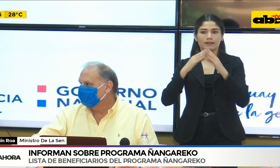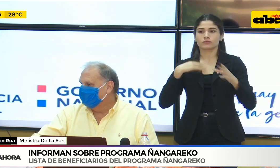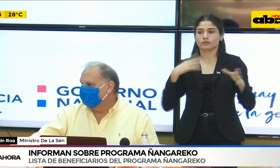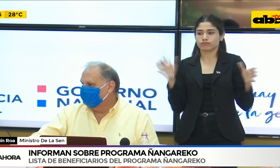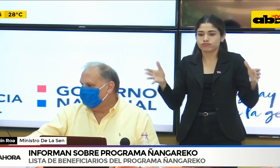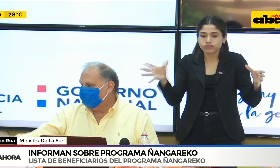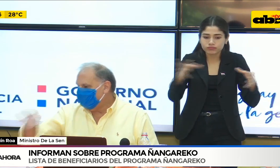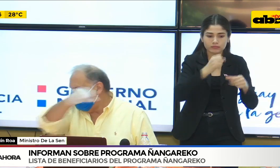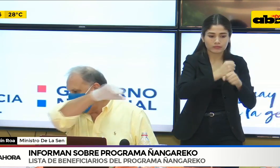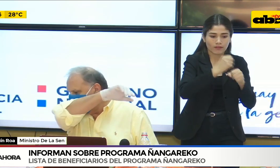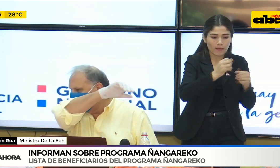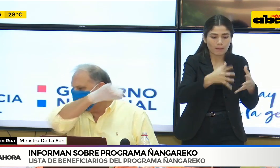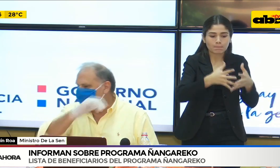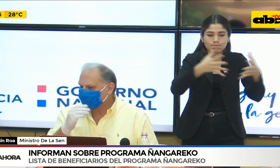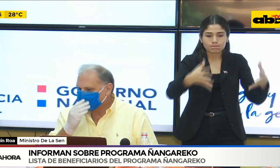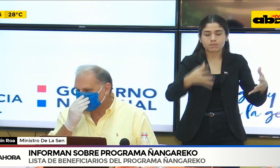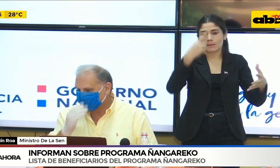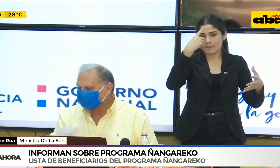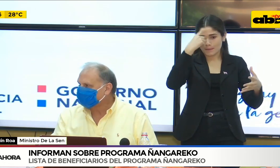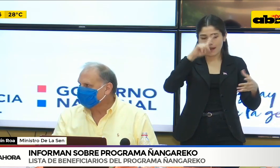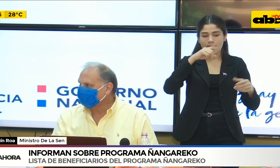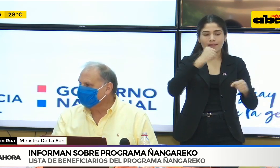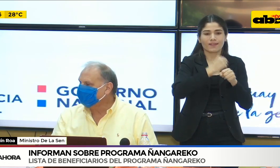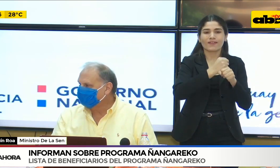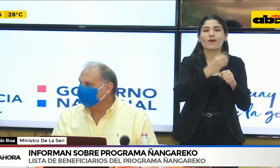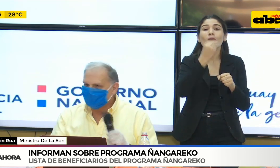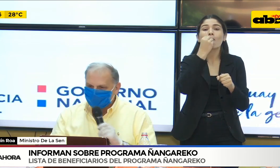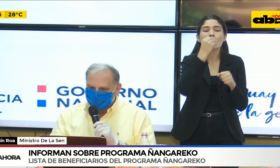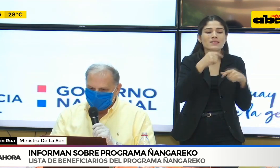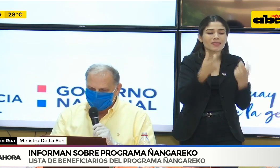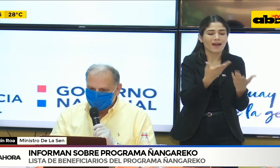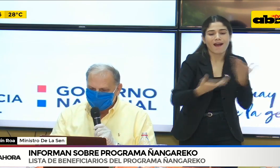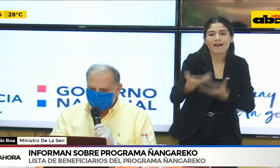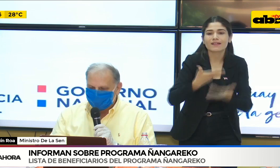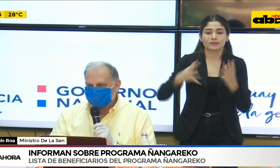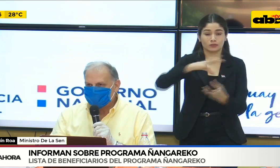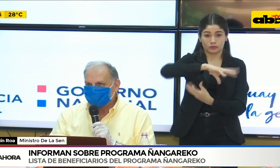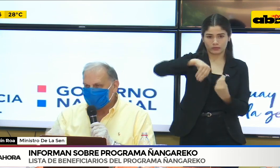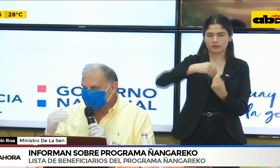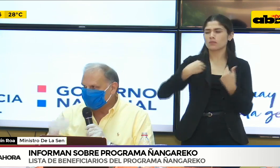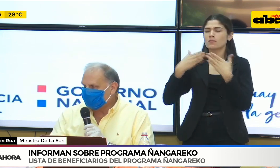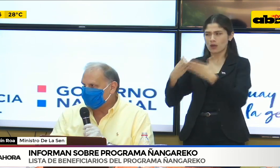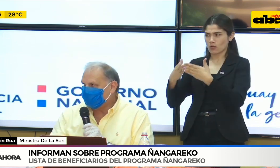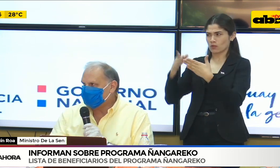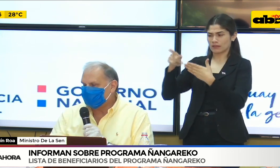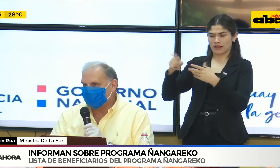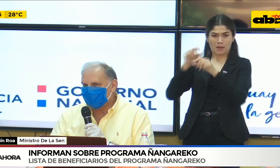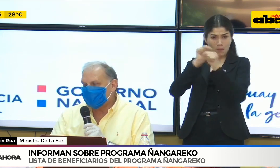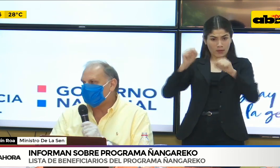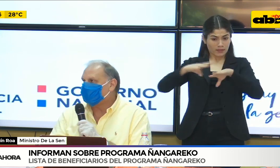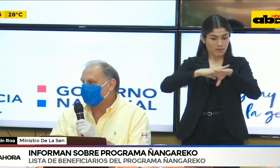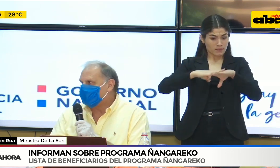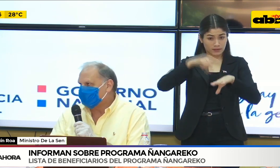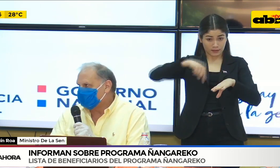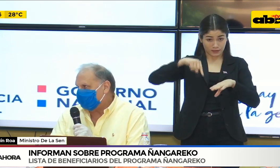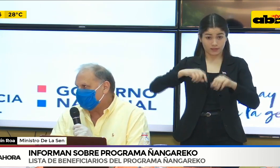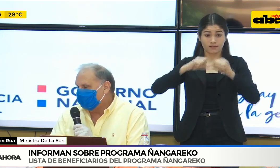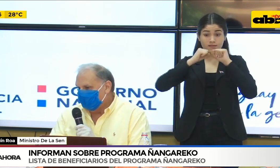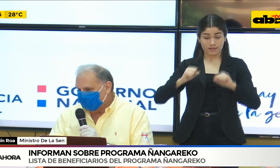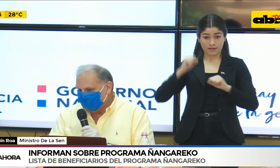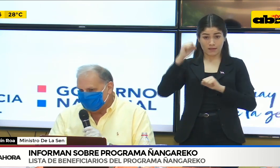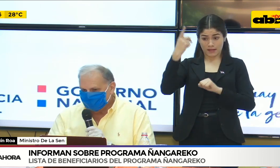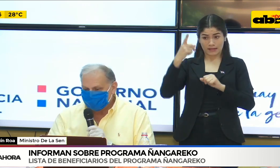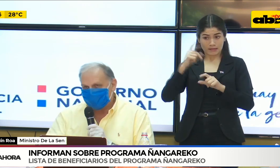de que tal vez la CEN esté apoyando estas ollas populares o no? Estuvimos, es decir, de hecho lo estamos haciendo vía pastoral social.